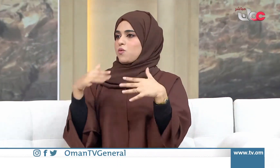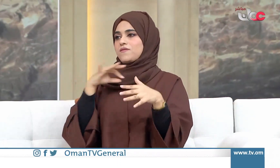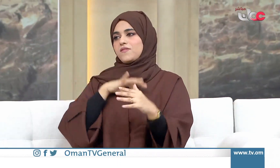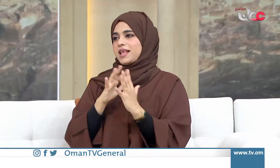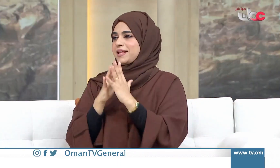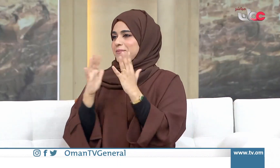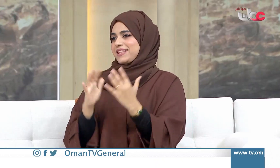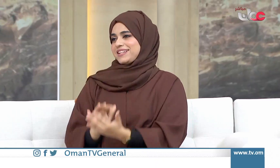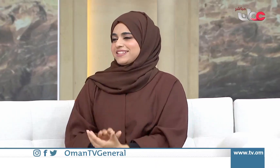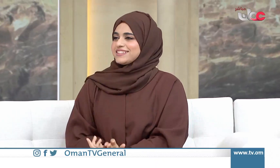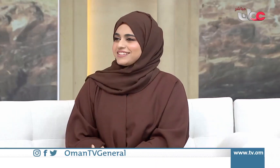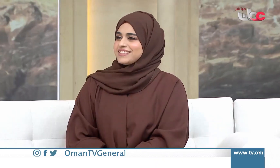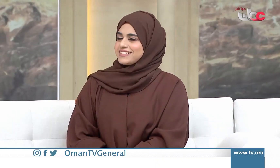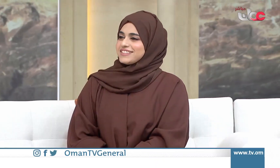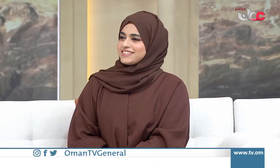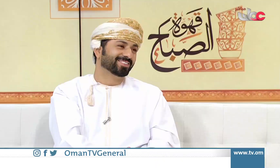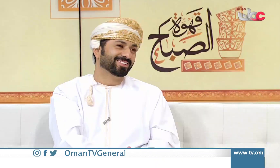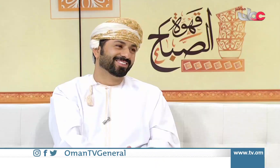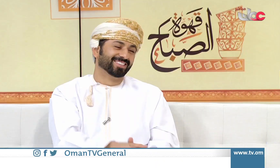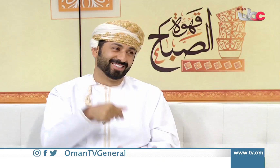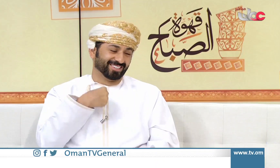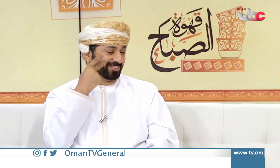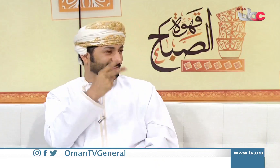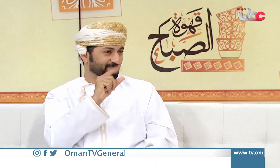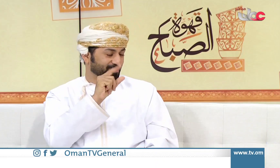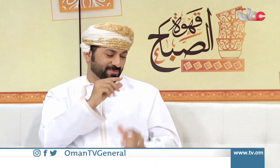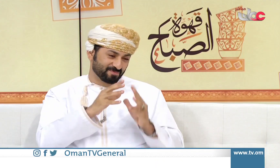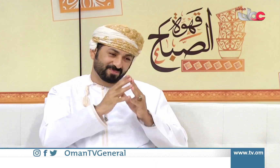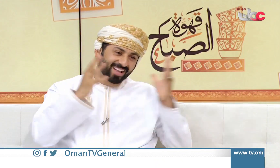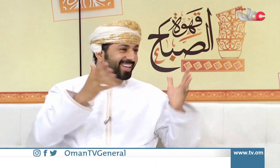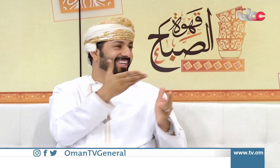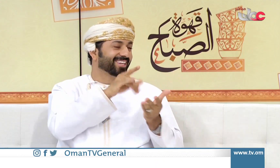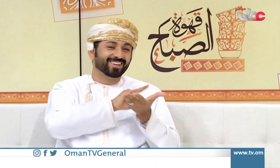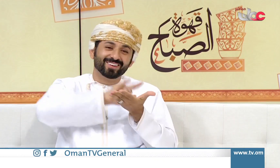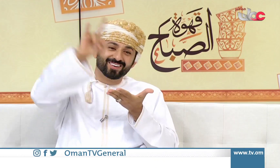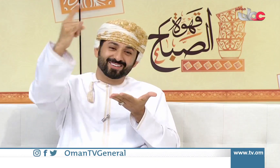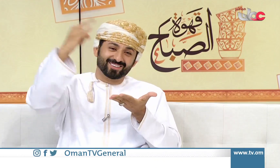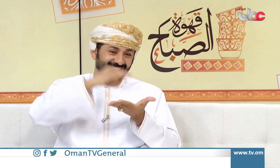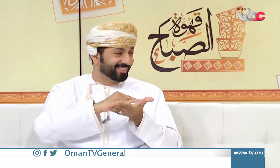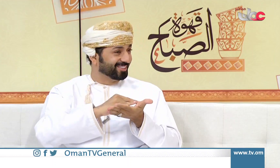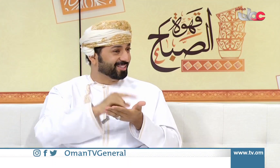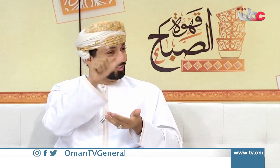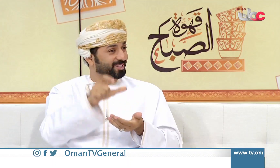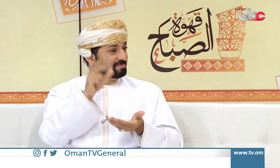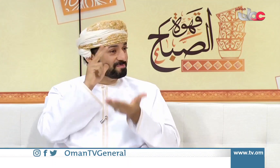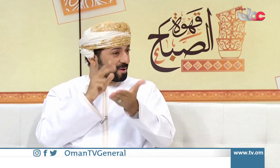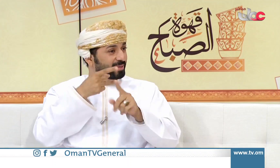الأشخاص الصم حقوقهم ممتاز ممتاز هذه المشاركة لها فائدة